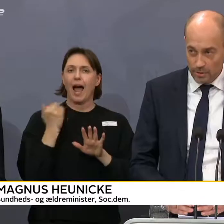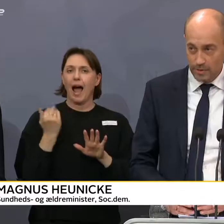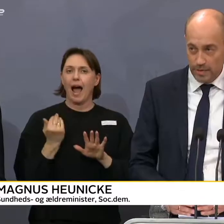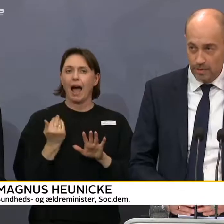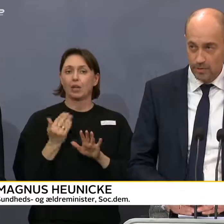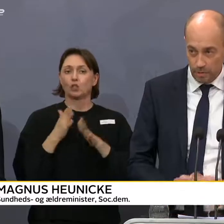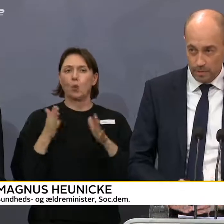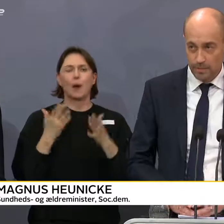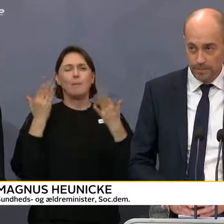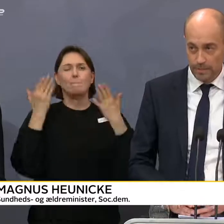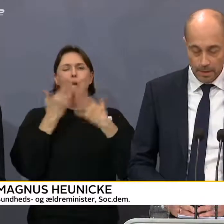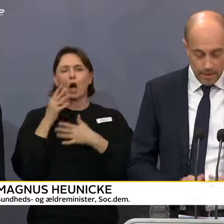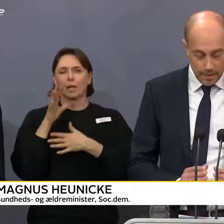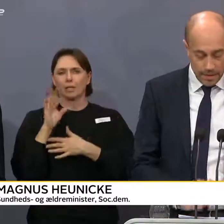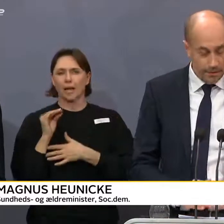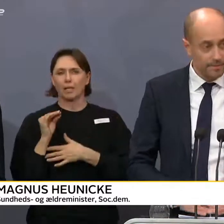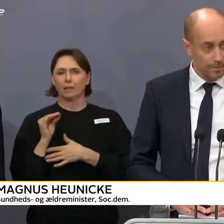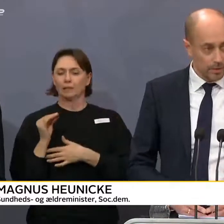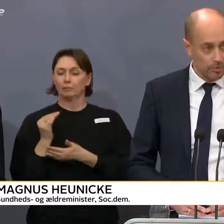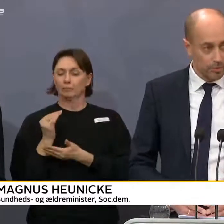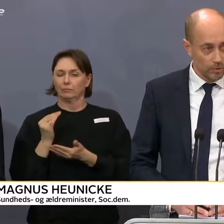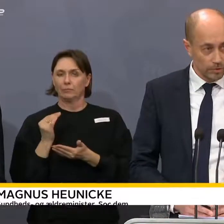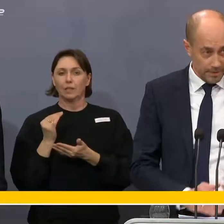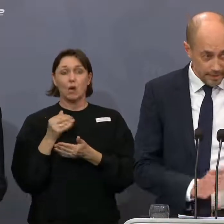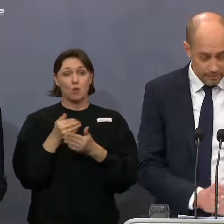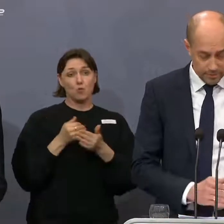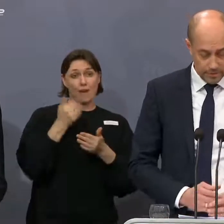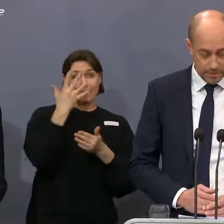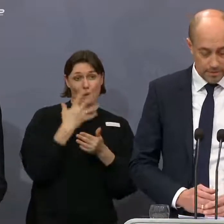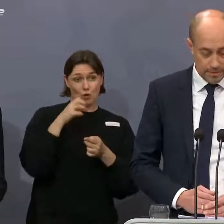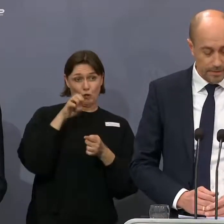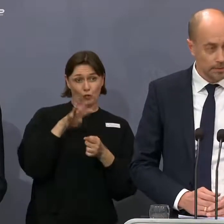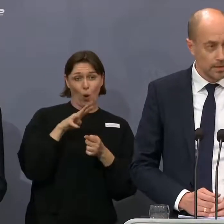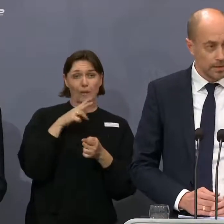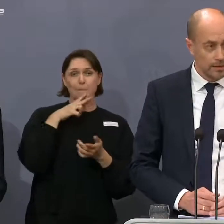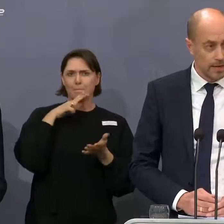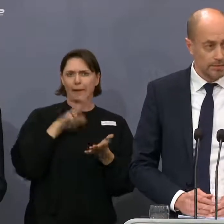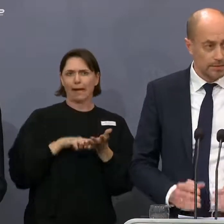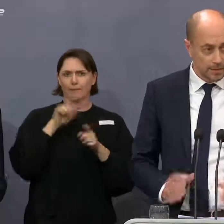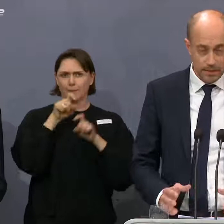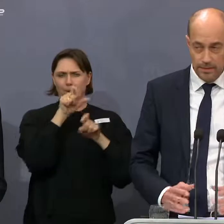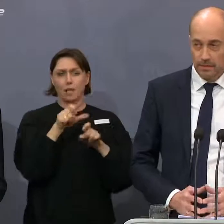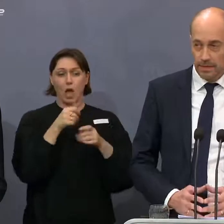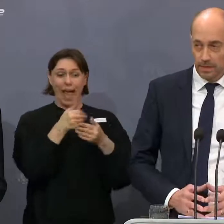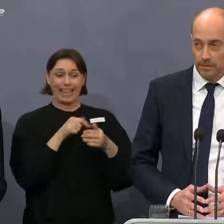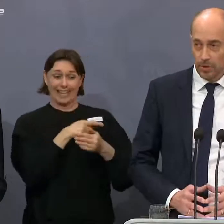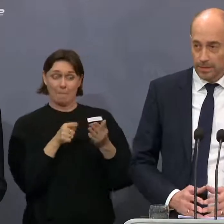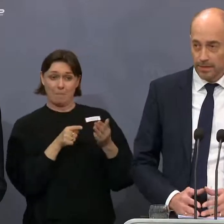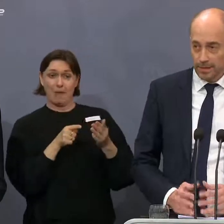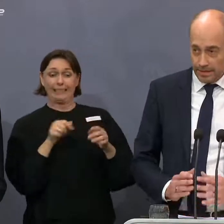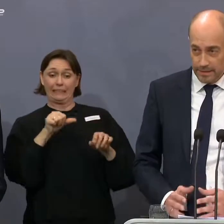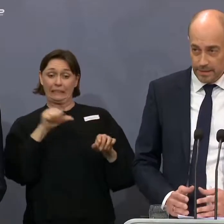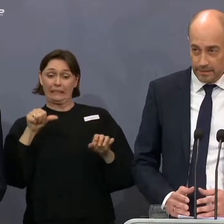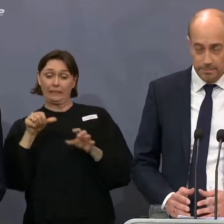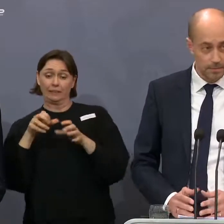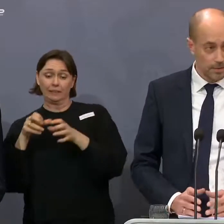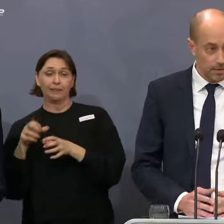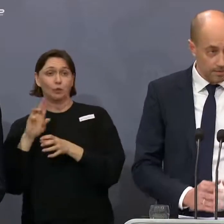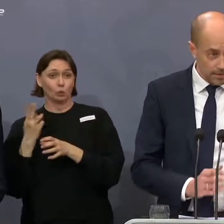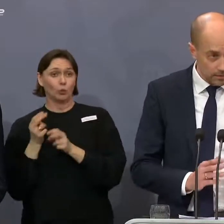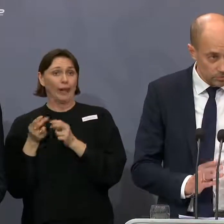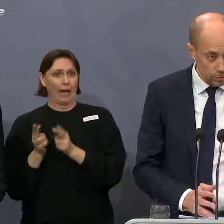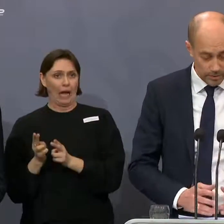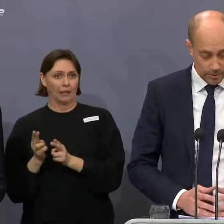mørketal også. Af de 514 bekræftede smittede, der har vi 10, der i øjeblikket er indlagt,